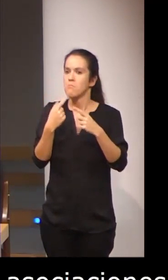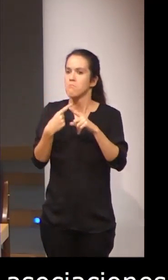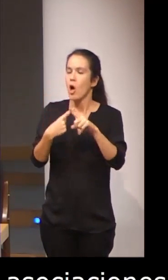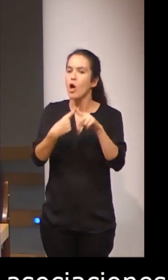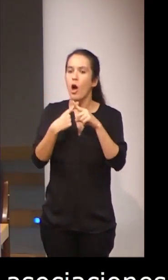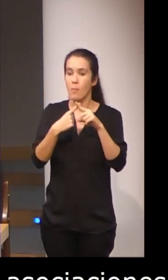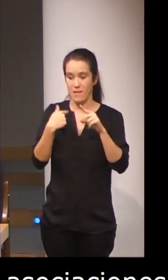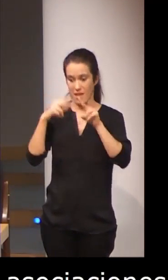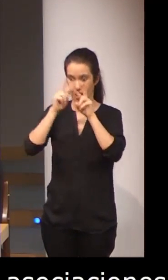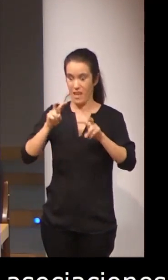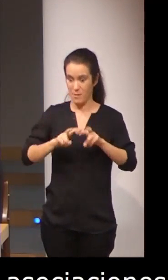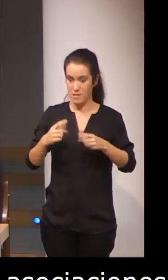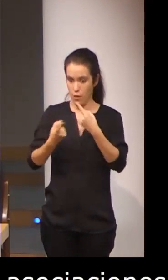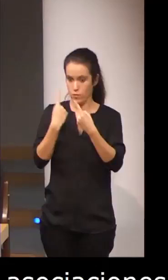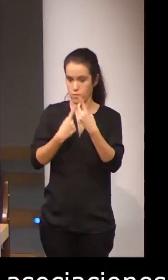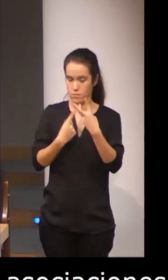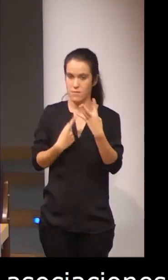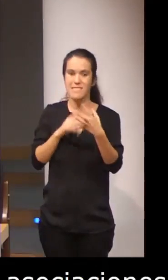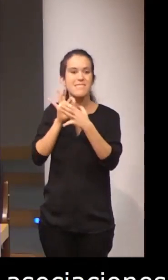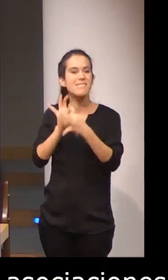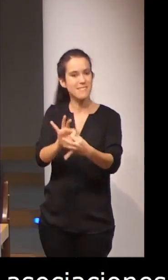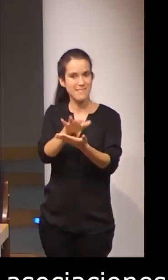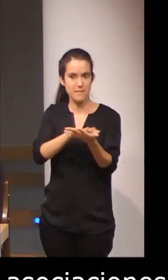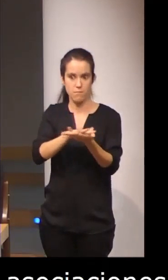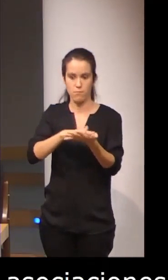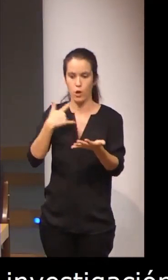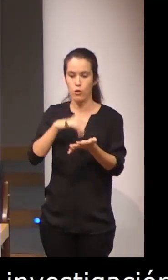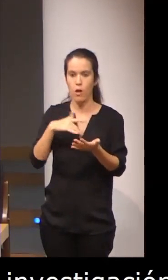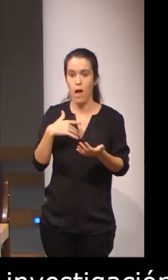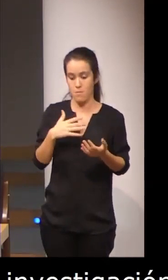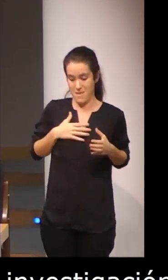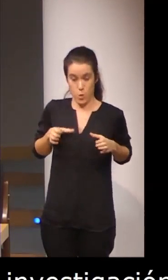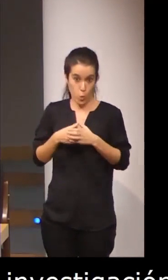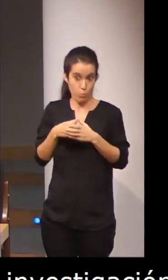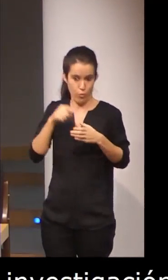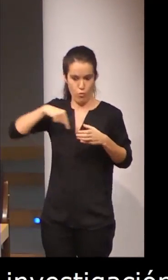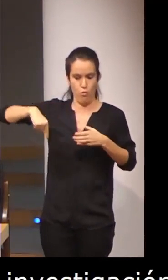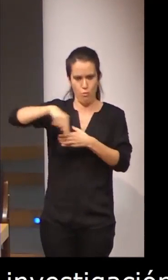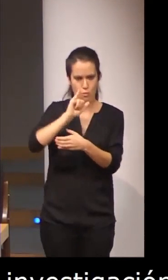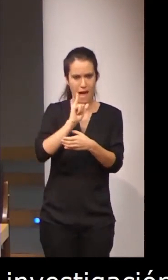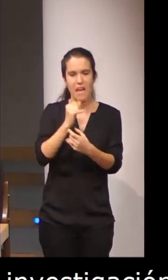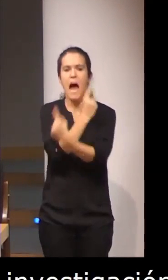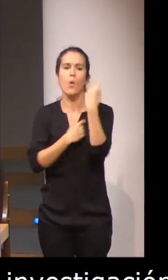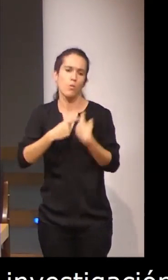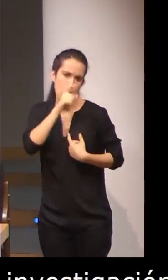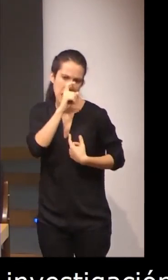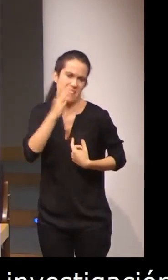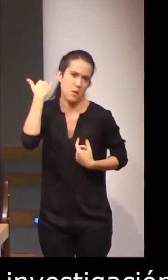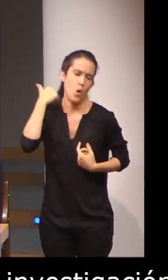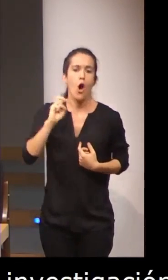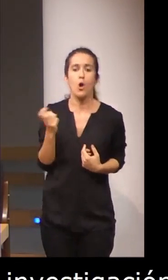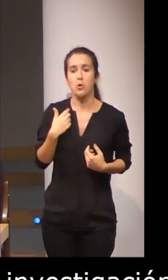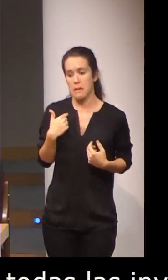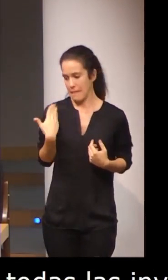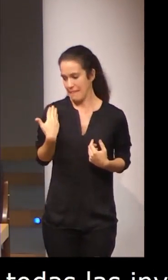investigaciones que, en relación con la lengua de signos, se han hecho desde mi grupo de investigación, algunas más antiguas, otras más recientes,